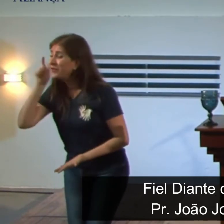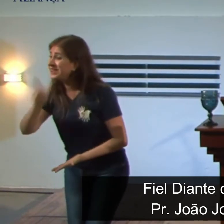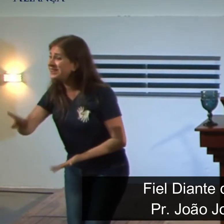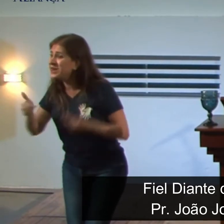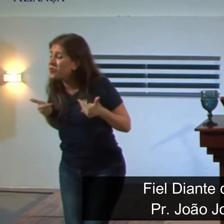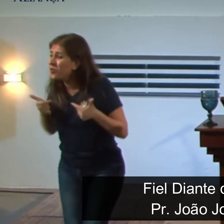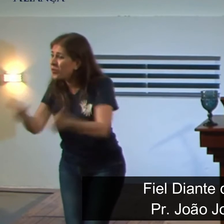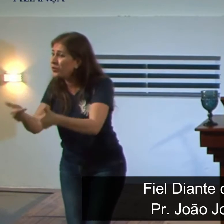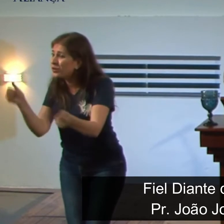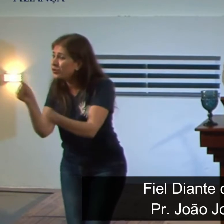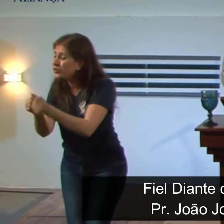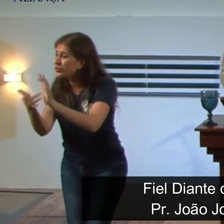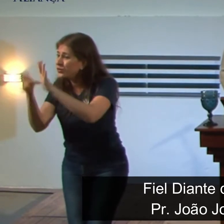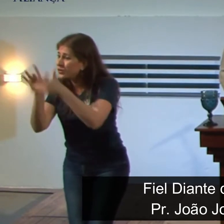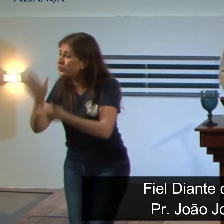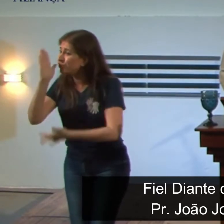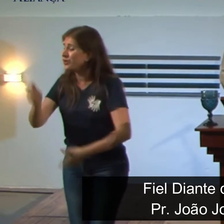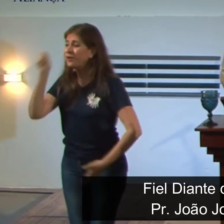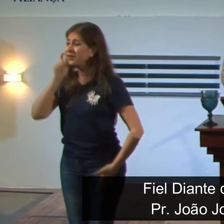essa batalha,